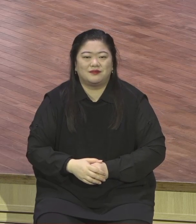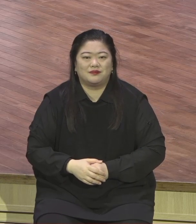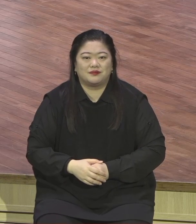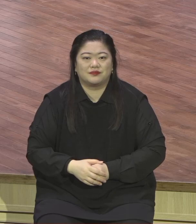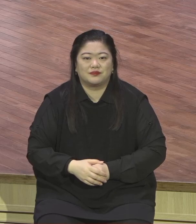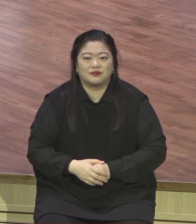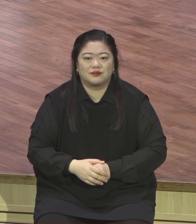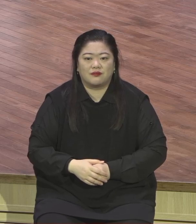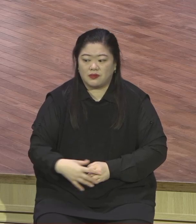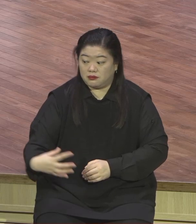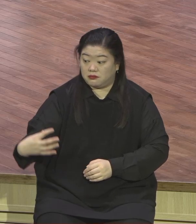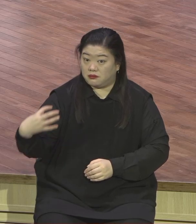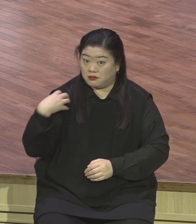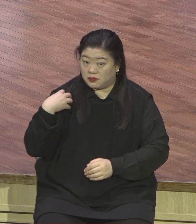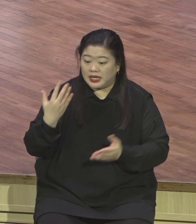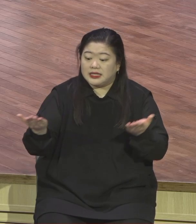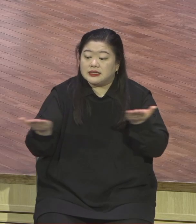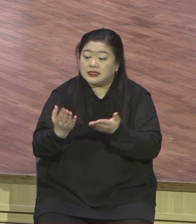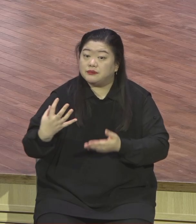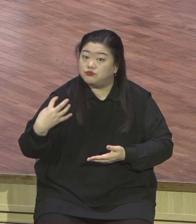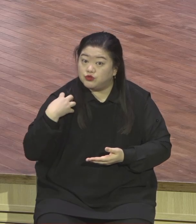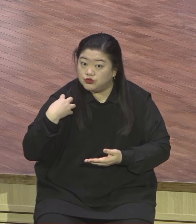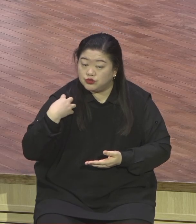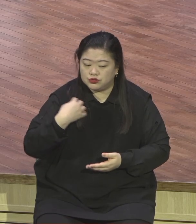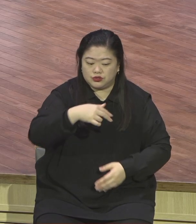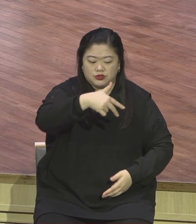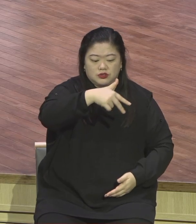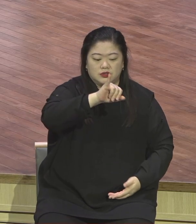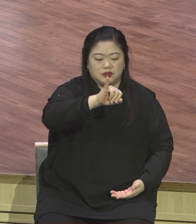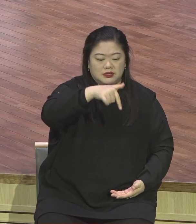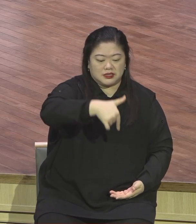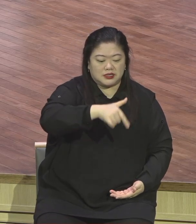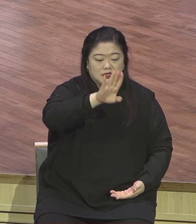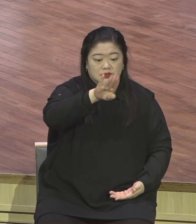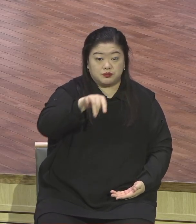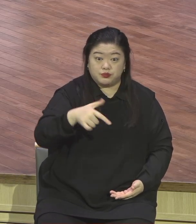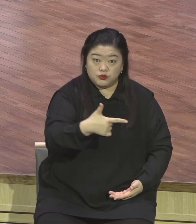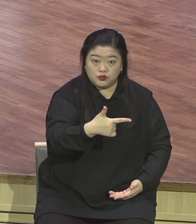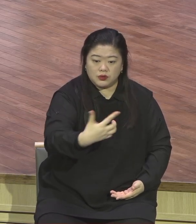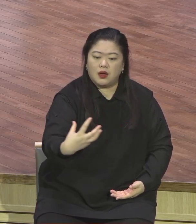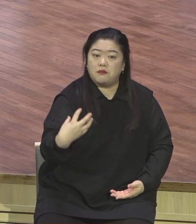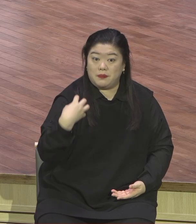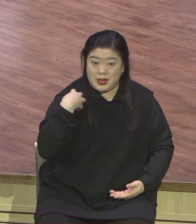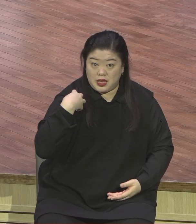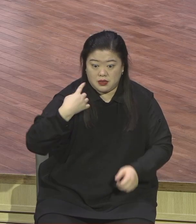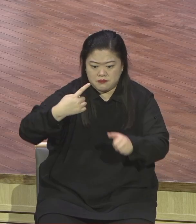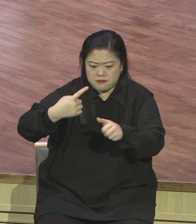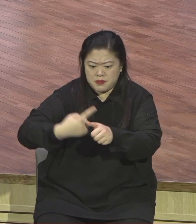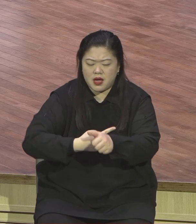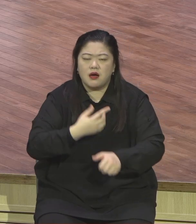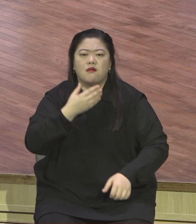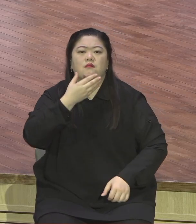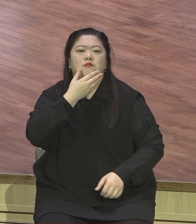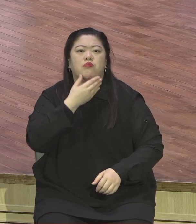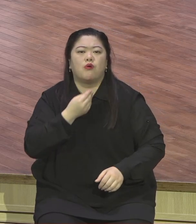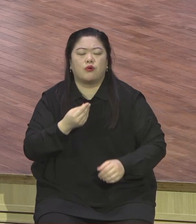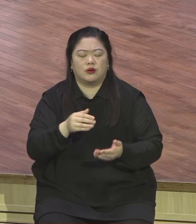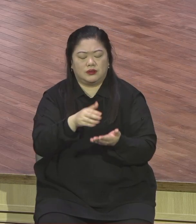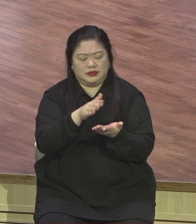이건 축복의 통로예요. 직봇을 맡았다. 하나님 앞에 껴 있을 수밖에 없어요. 직봇 때문에 하나님 앞에